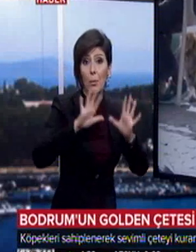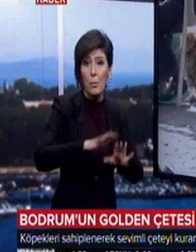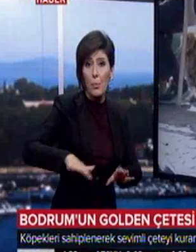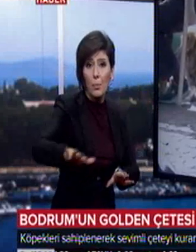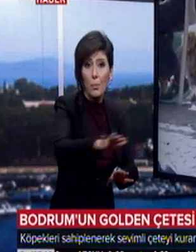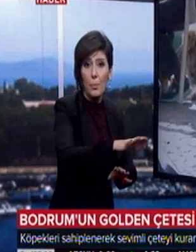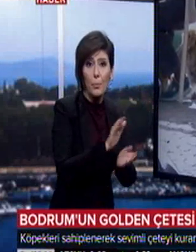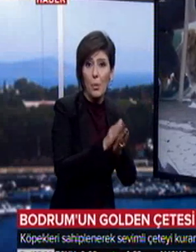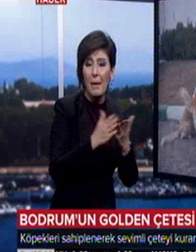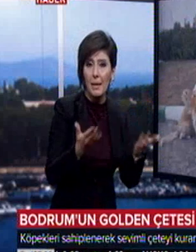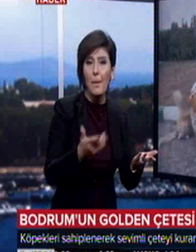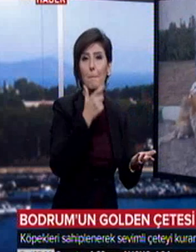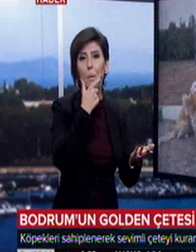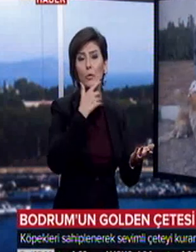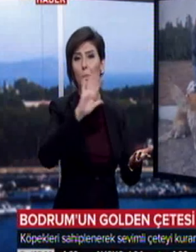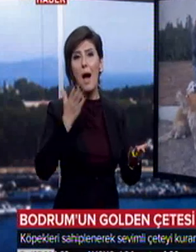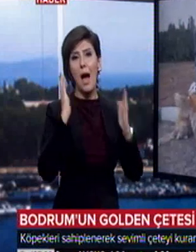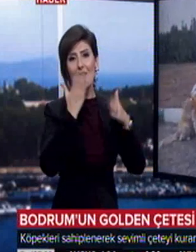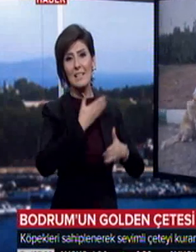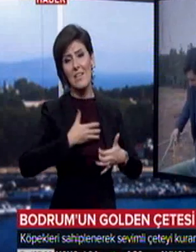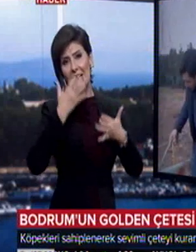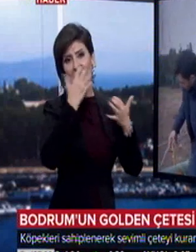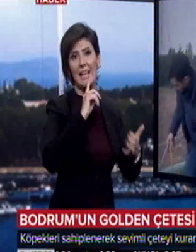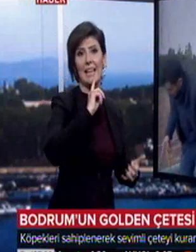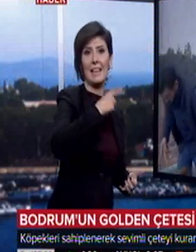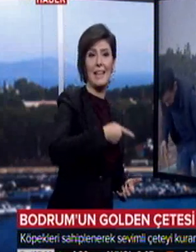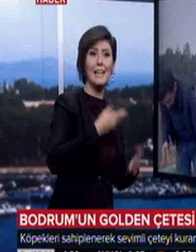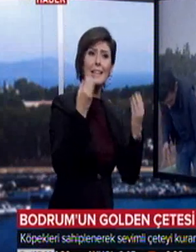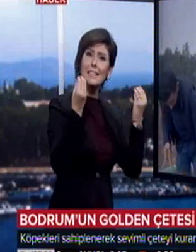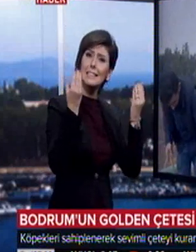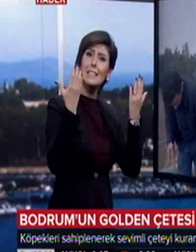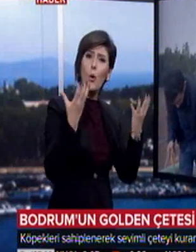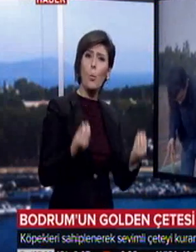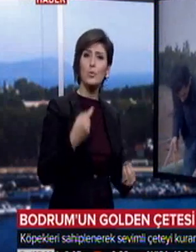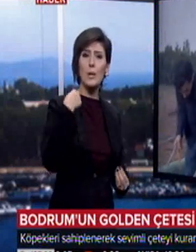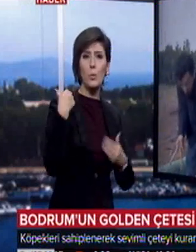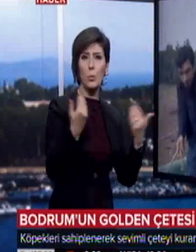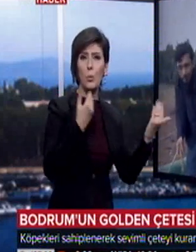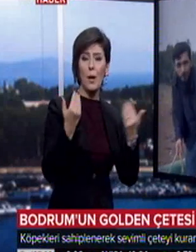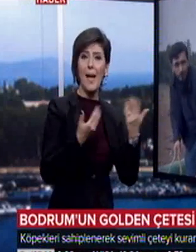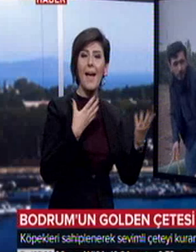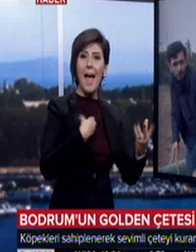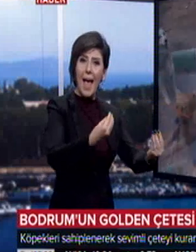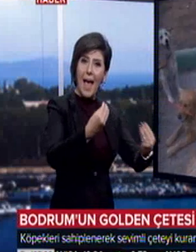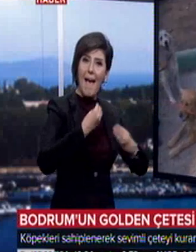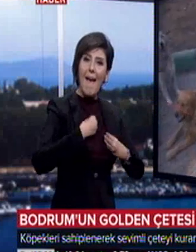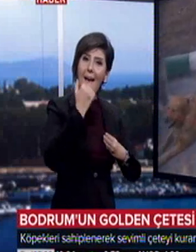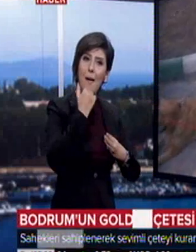üyelerine yine Bodrumlu hayvanseverler kucak açtı. İnşallah iyi olacak diye dua ediyoruz. Ama emaneti köpekleri şu anda